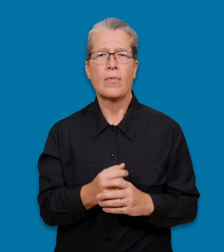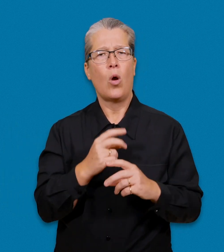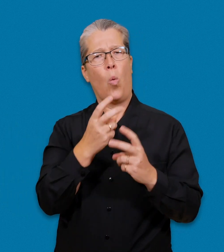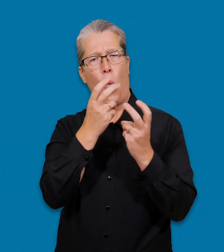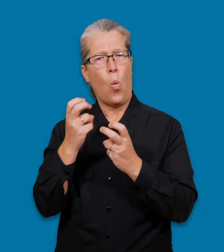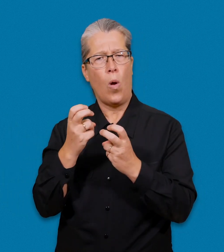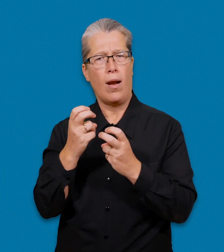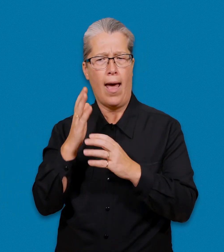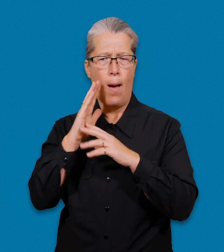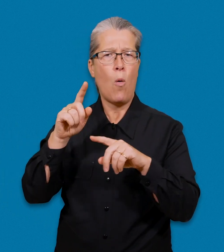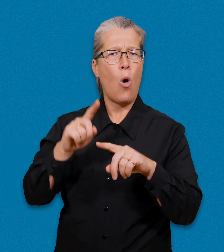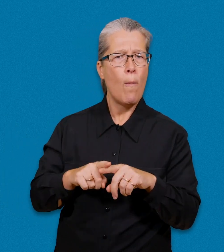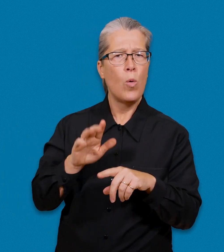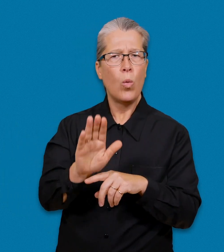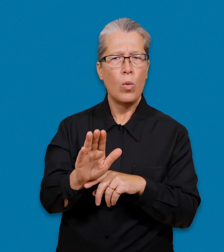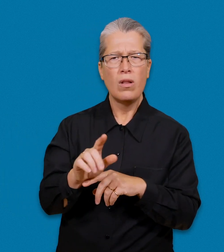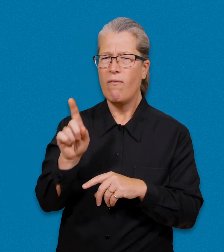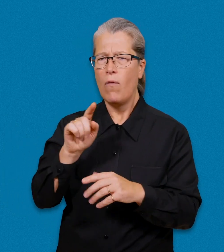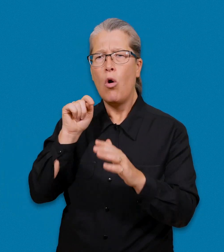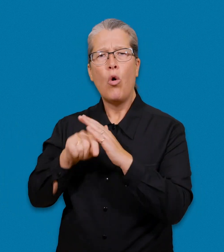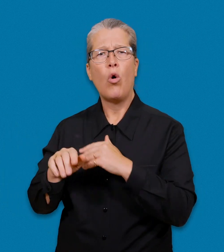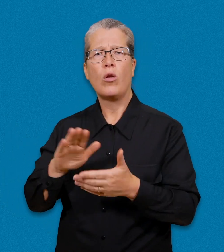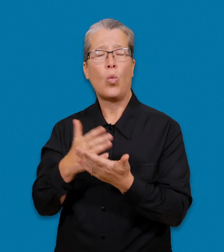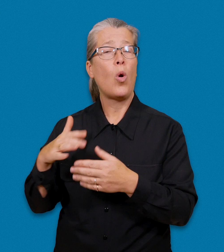Kontrollera till vilket område din boendekommun hör.